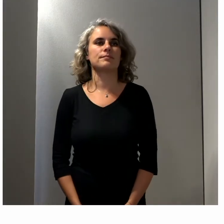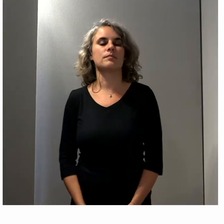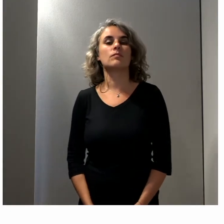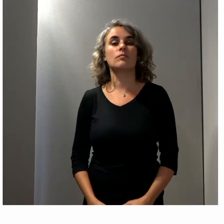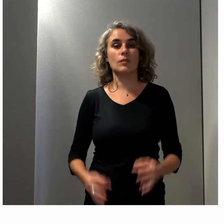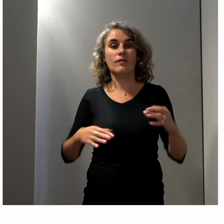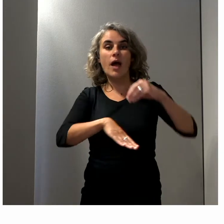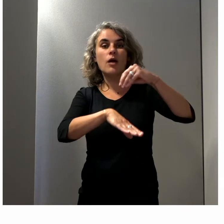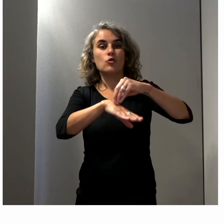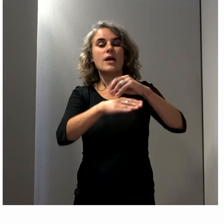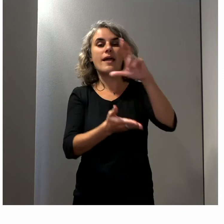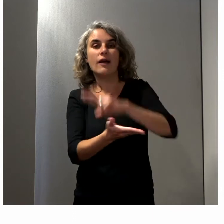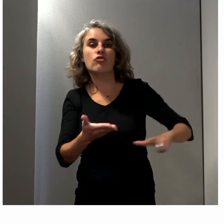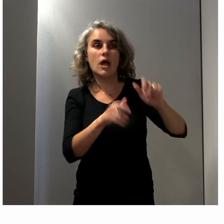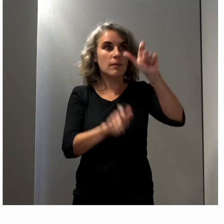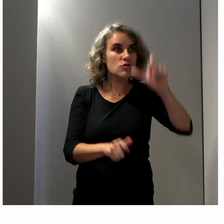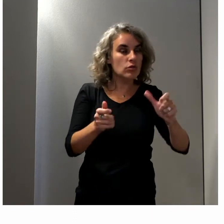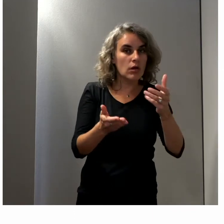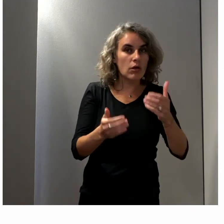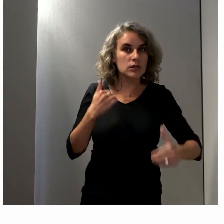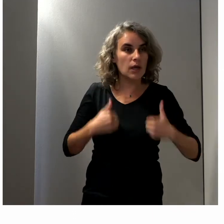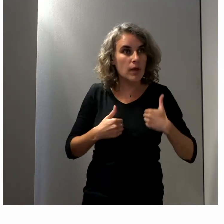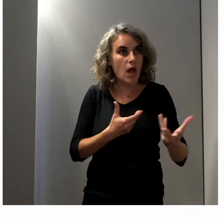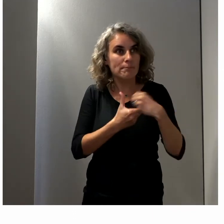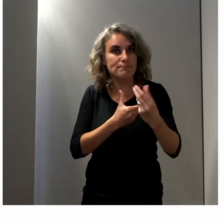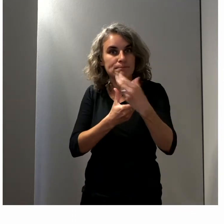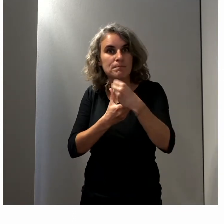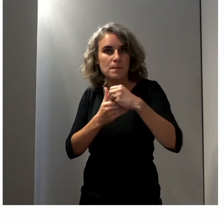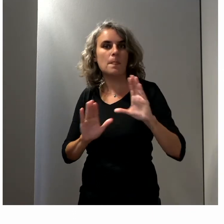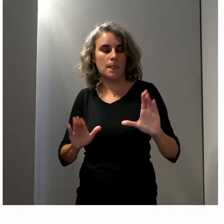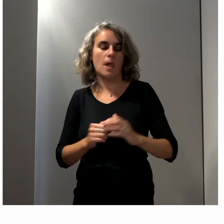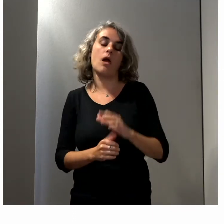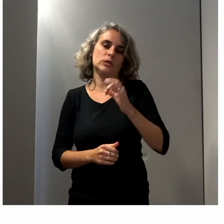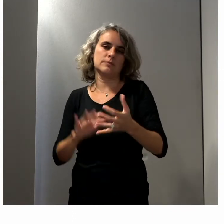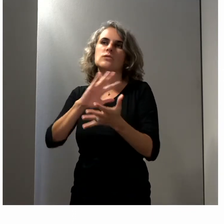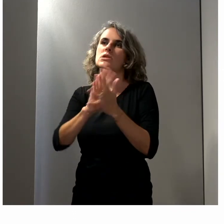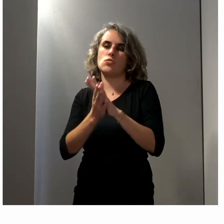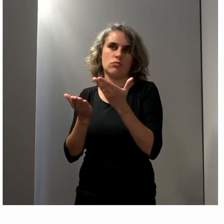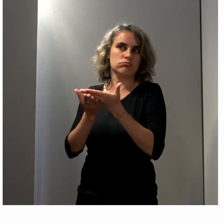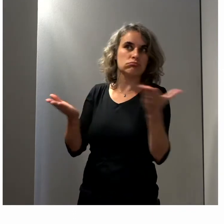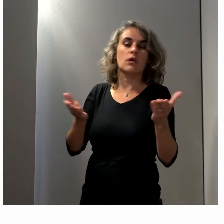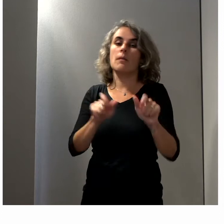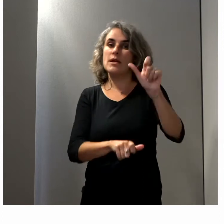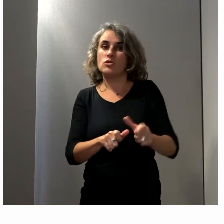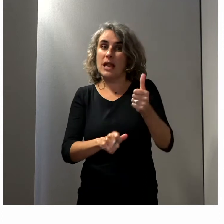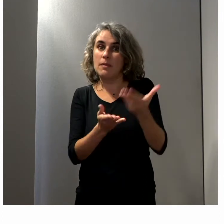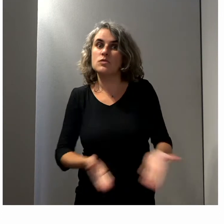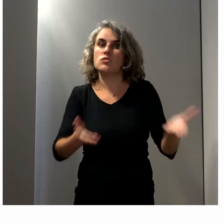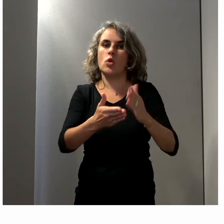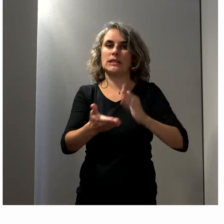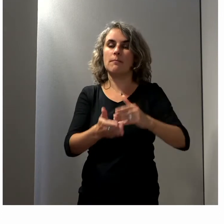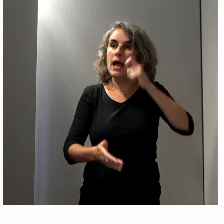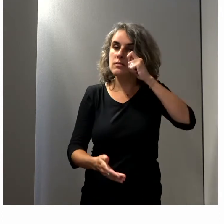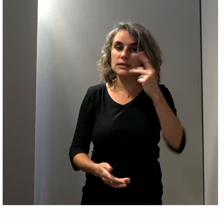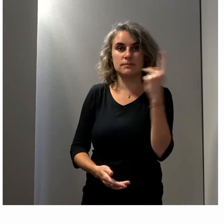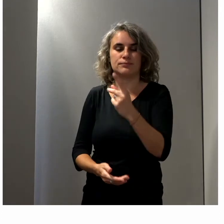au sein du Conseil régional. Ce qui est certain, c'est qu'on a besoin de l'expertise, des associations et des personnes en situation de handicap. On en a